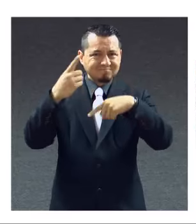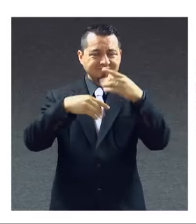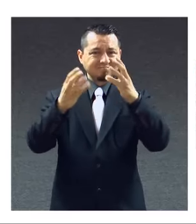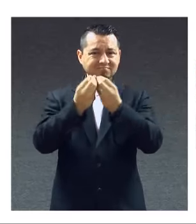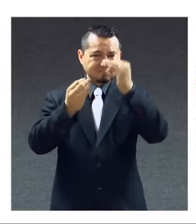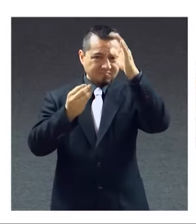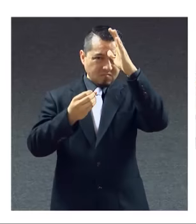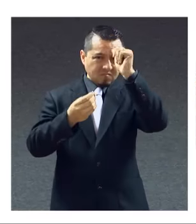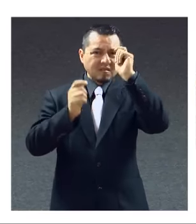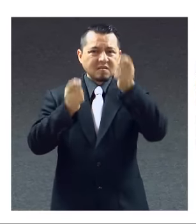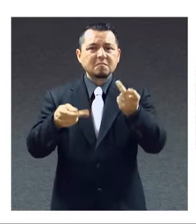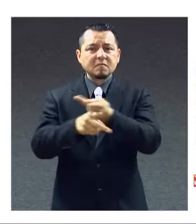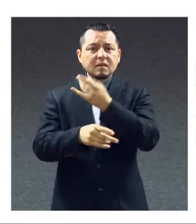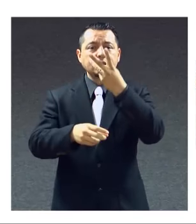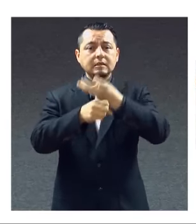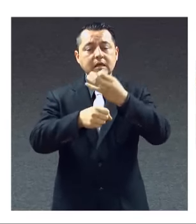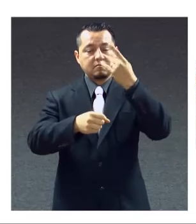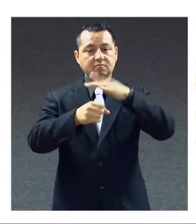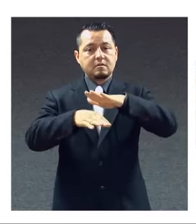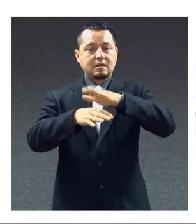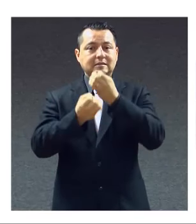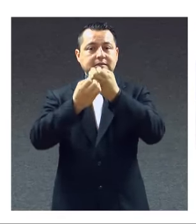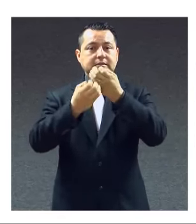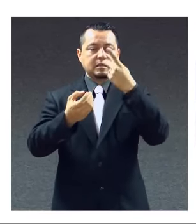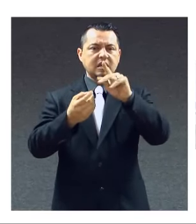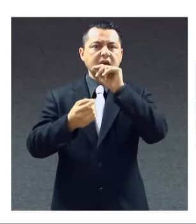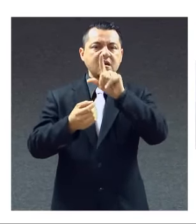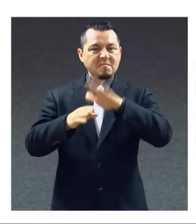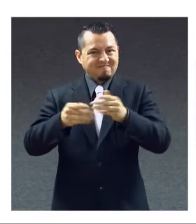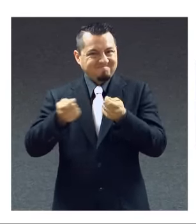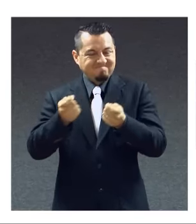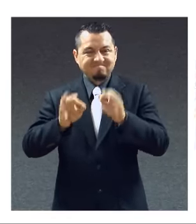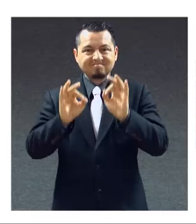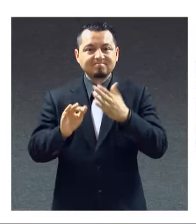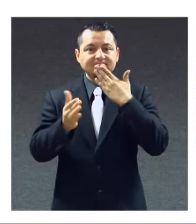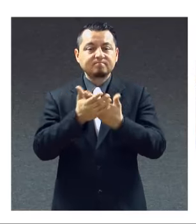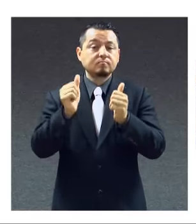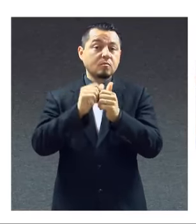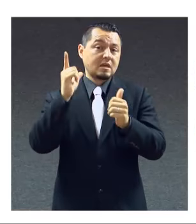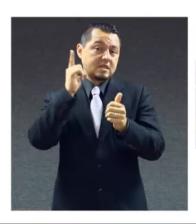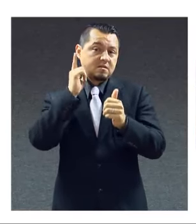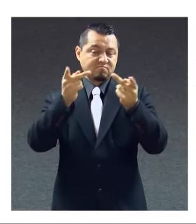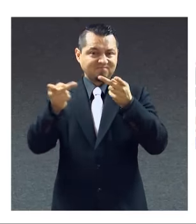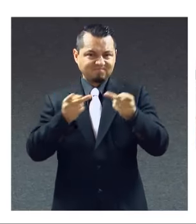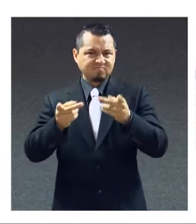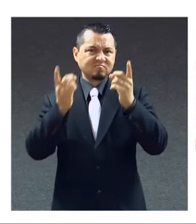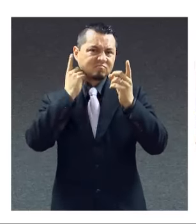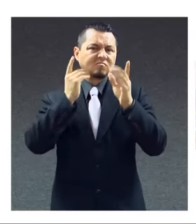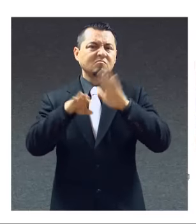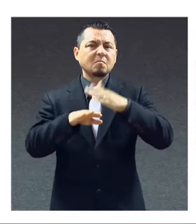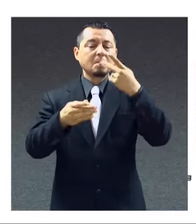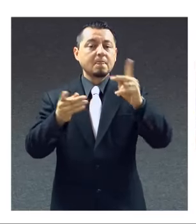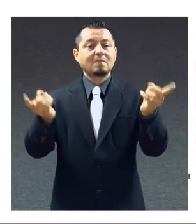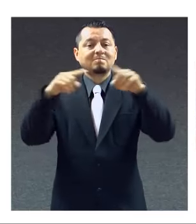respecto a lo manifestado a través del tercer informe de gobierno del Estado. En una forma ágil y productiva, los legisladores cuestionaron y analizaron